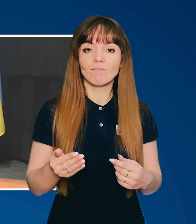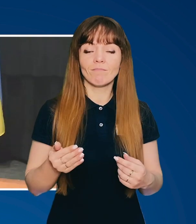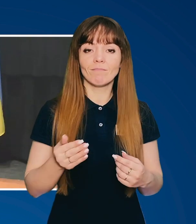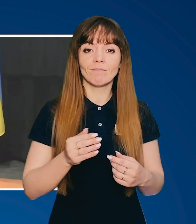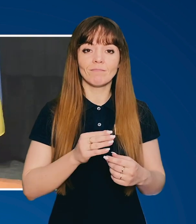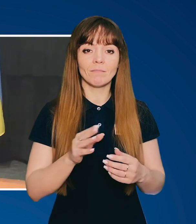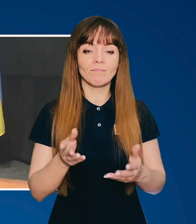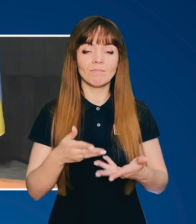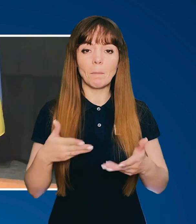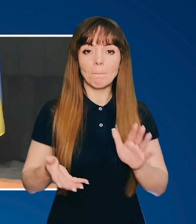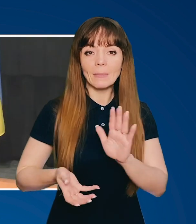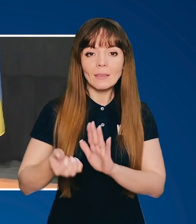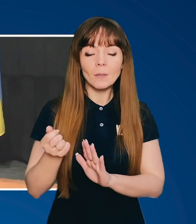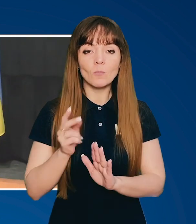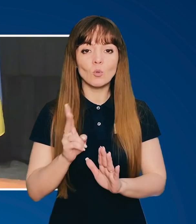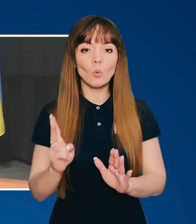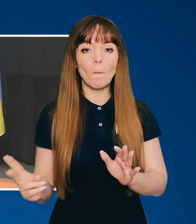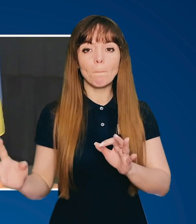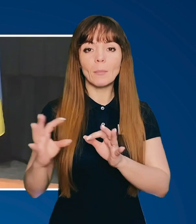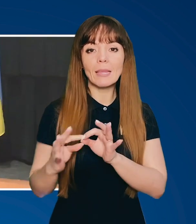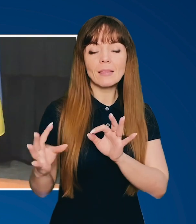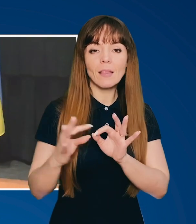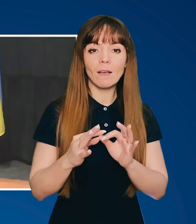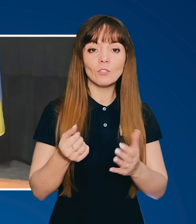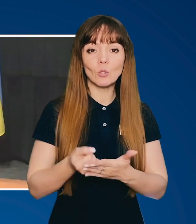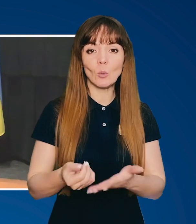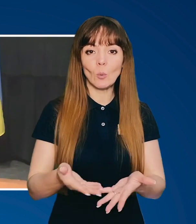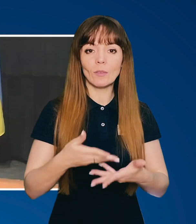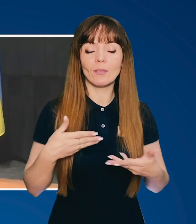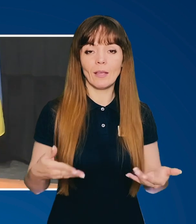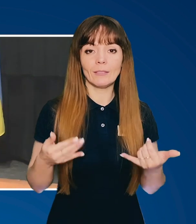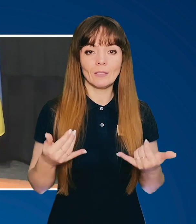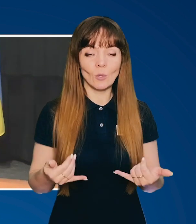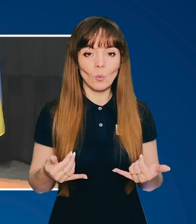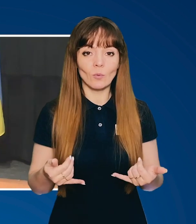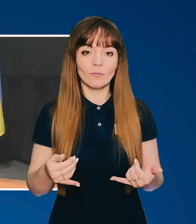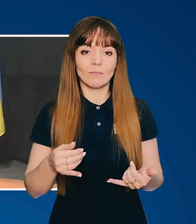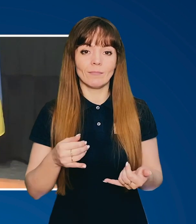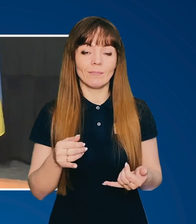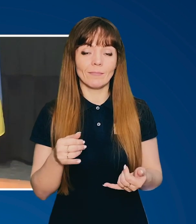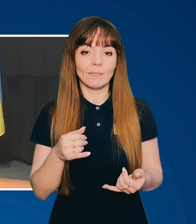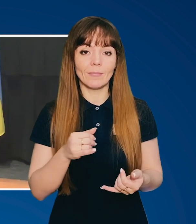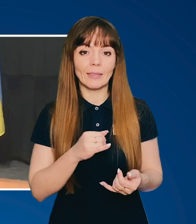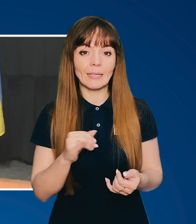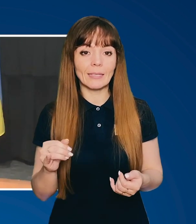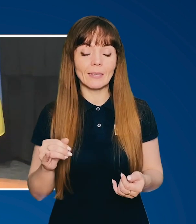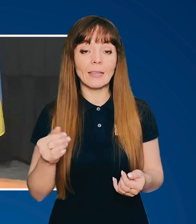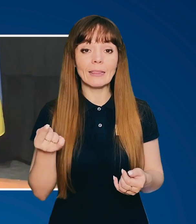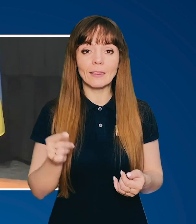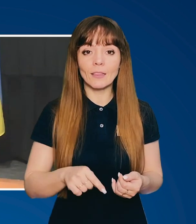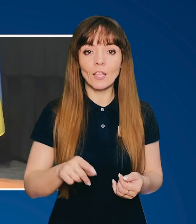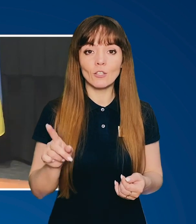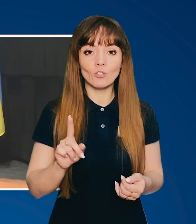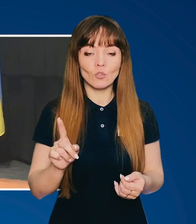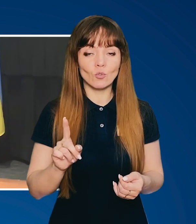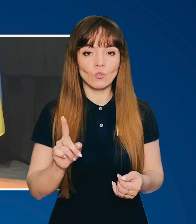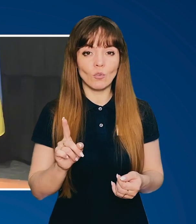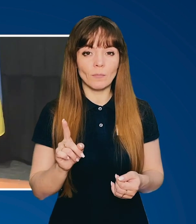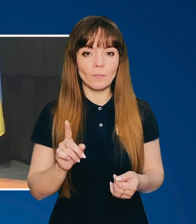підтримує, хто приєднався до нас сьогодні в нашій культури, який вона відомо. Те, що Четчі сказали